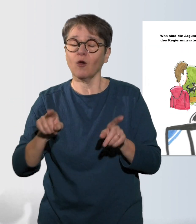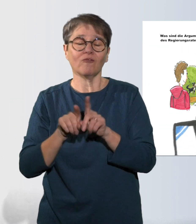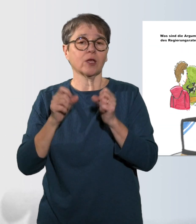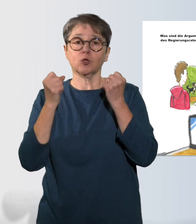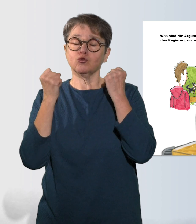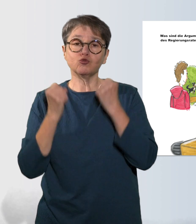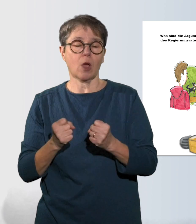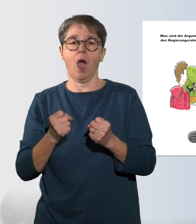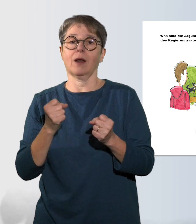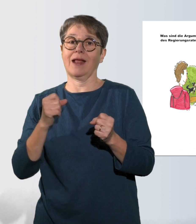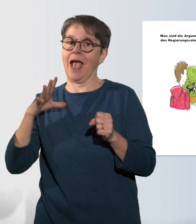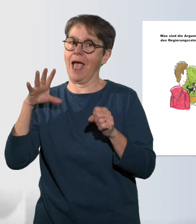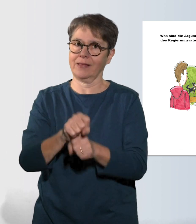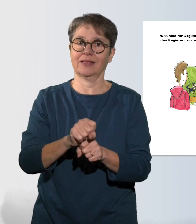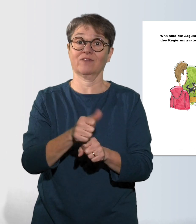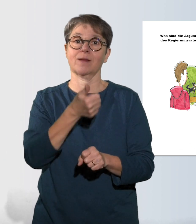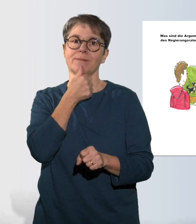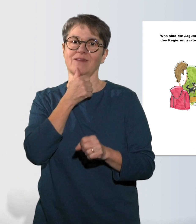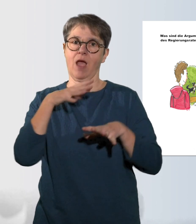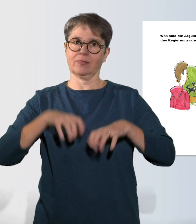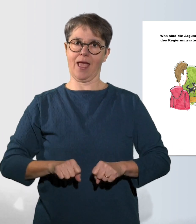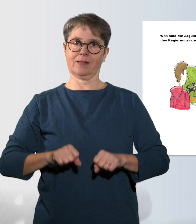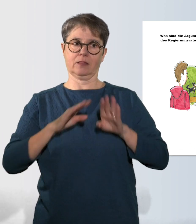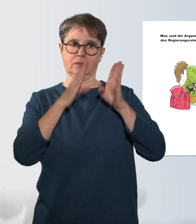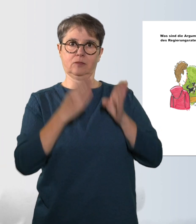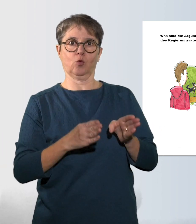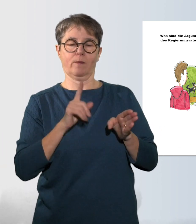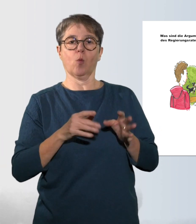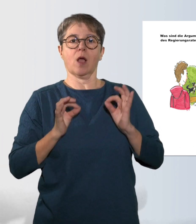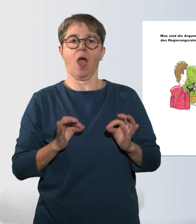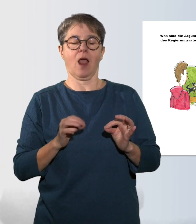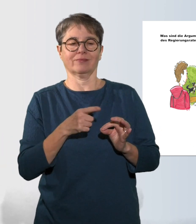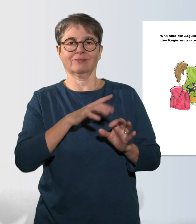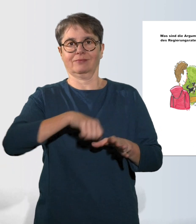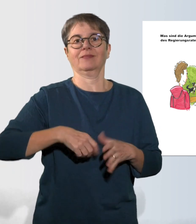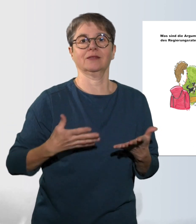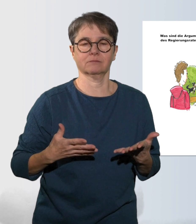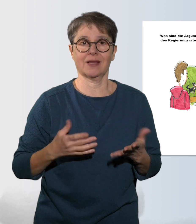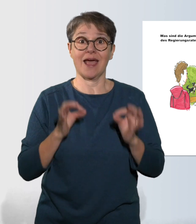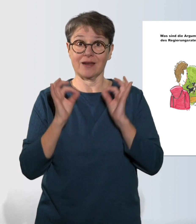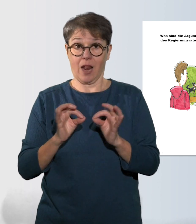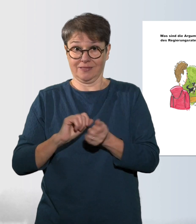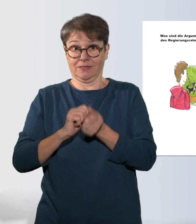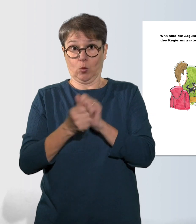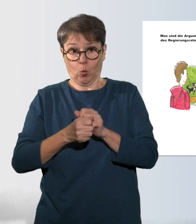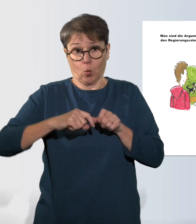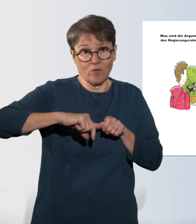Privateigentum und in die Eigentumsgarantie führen. Für die Realisierung des Uferwegs um den Zürichsee geht der